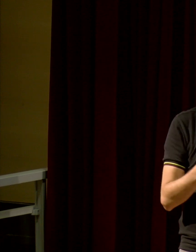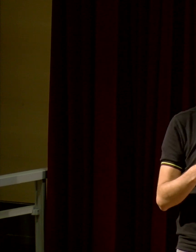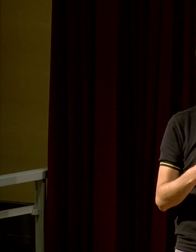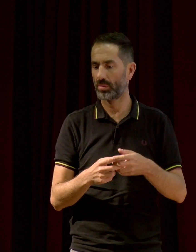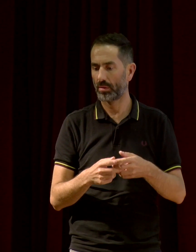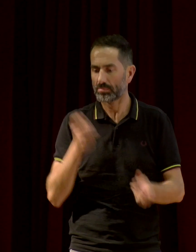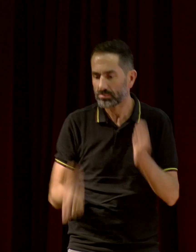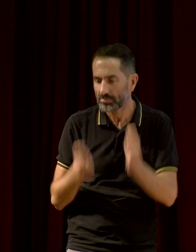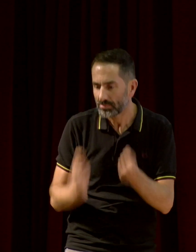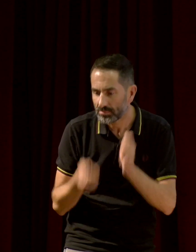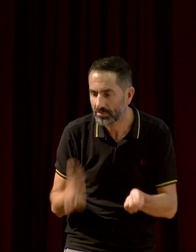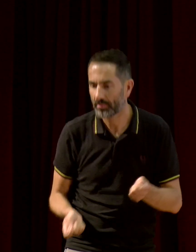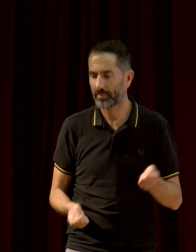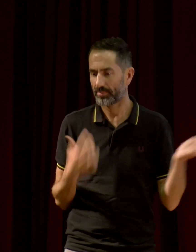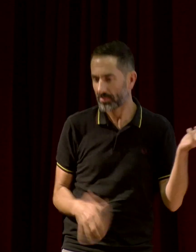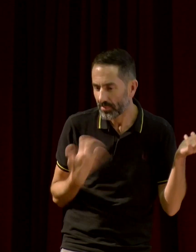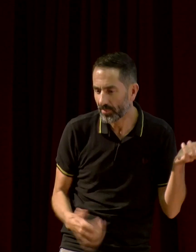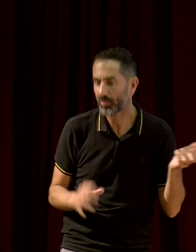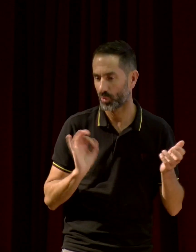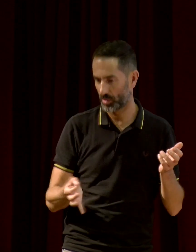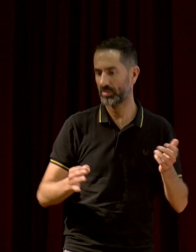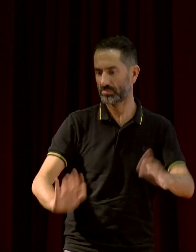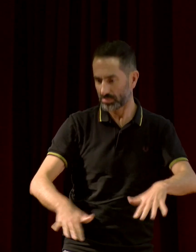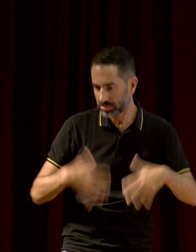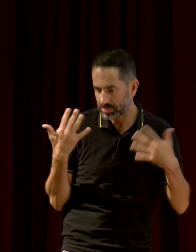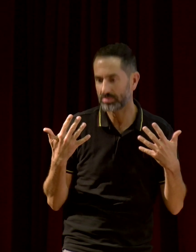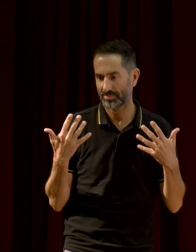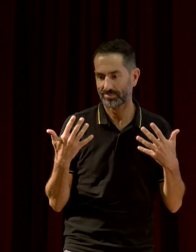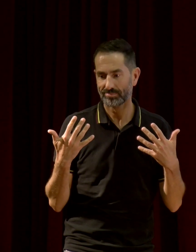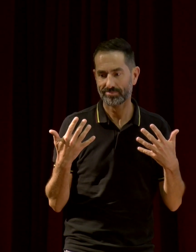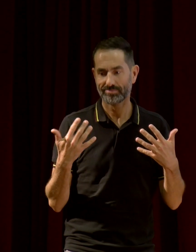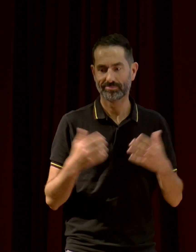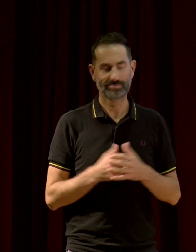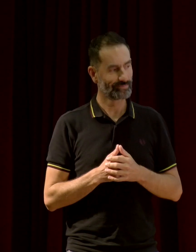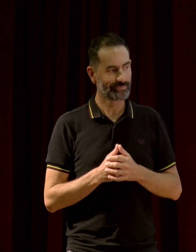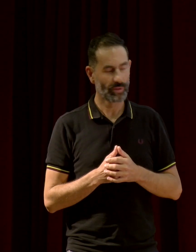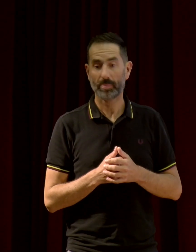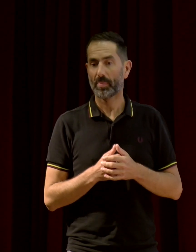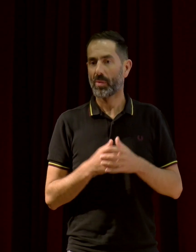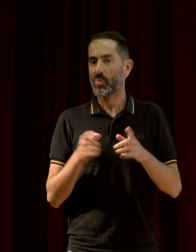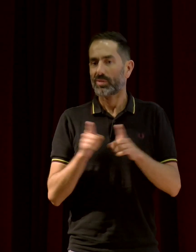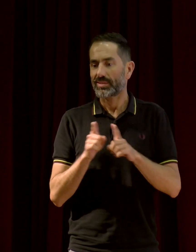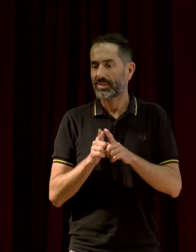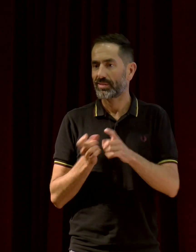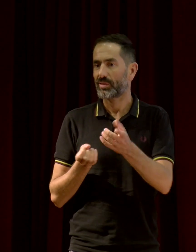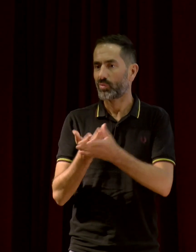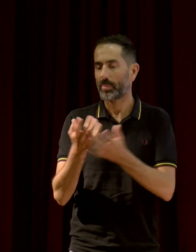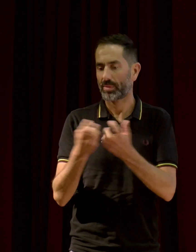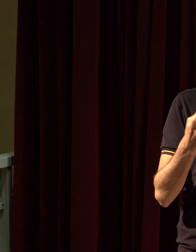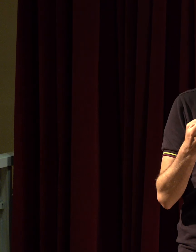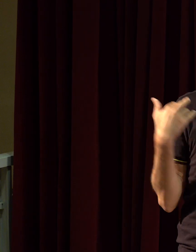augmenter un petit peu, on peut ressentir quelque chose, voilà, un tambour, une guitare, là, on va ressentir vraiment les vibrations.